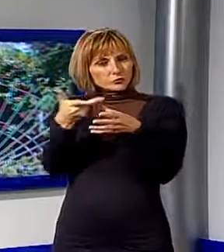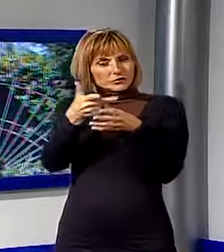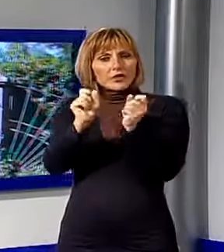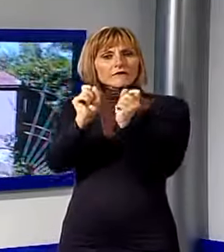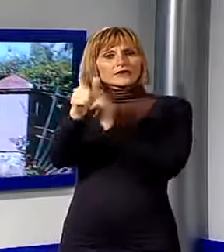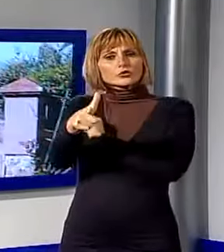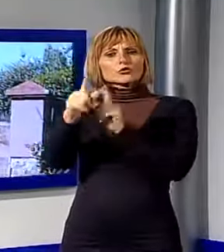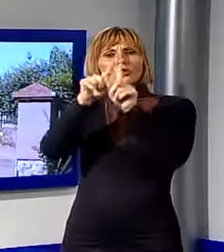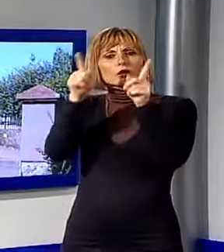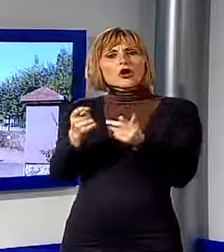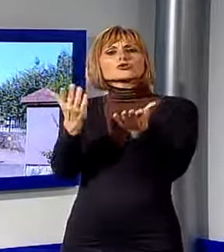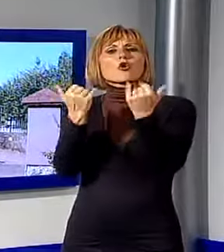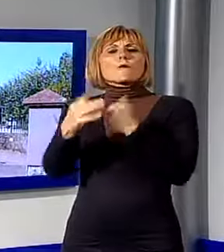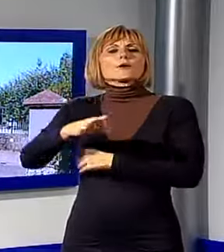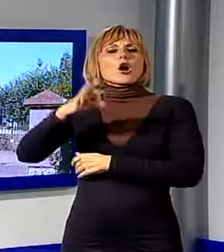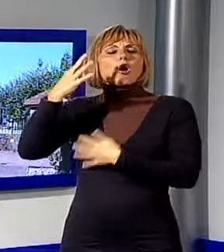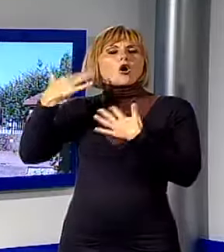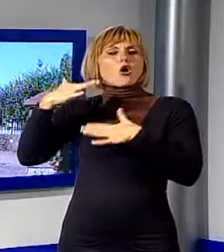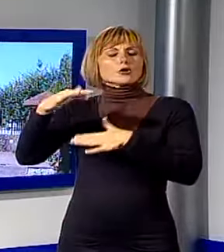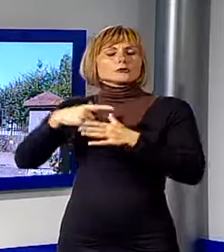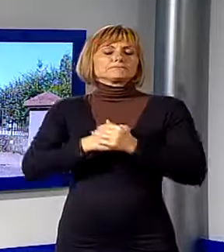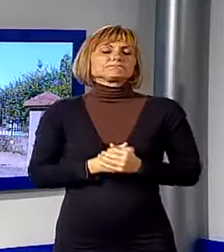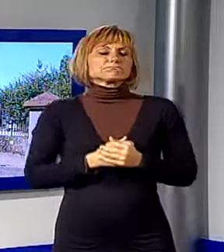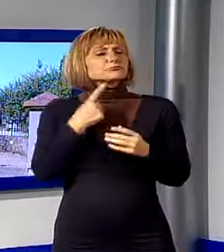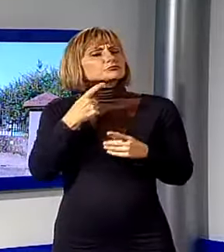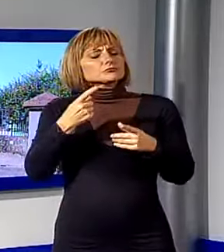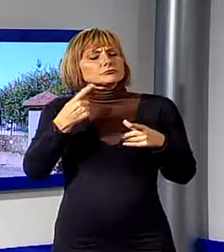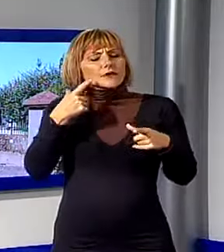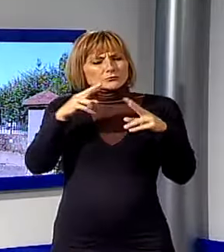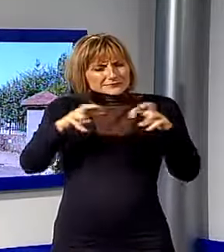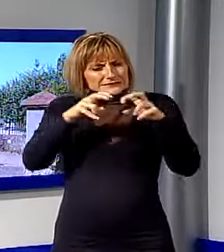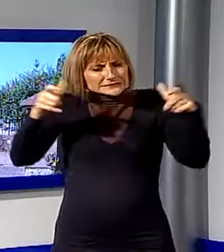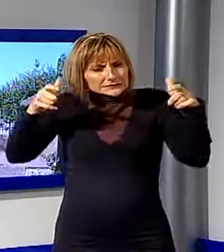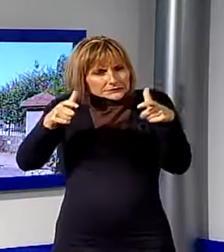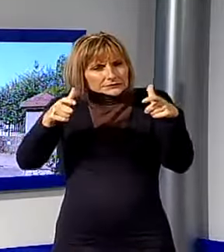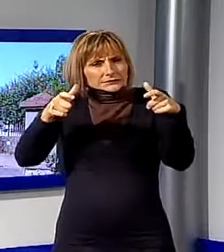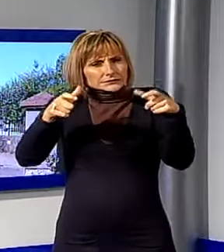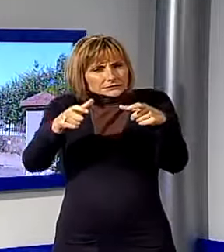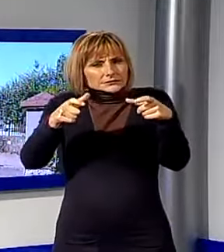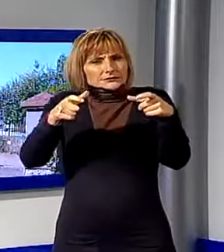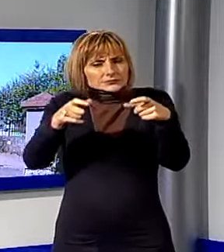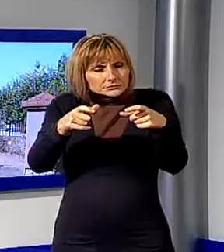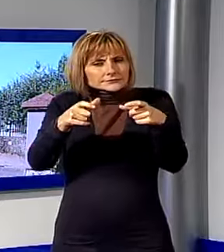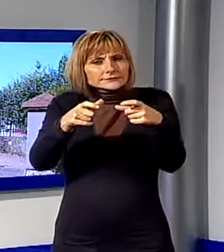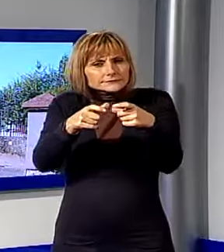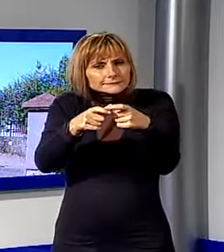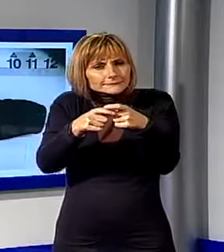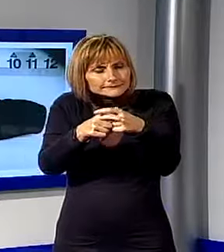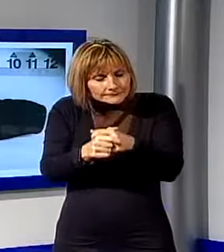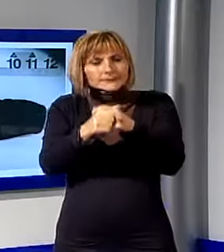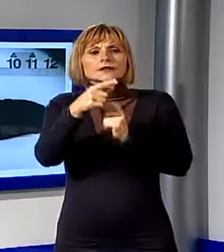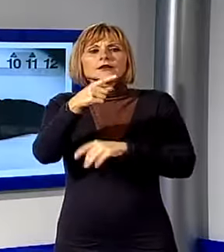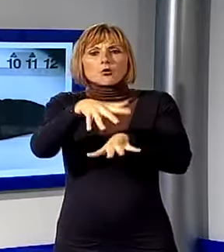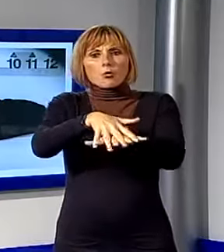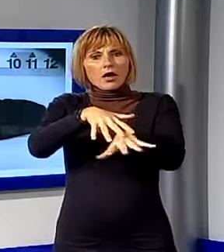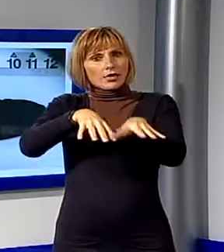della zona. Dopo aver ristretto il cerchio ad alcuni soggetti già dediti a furti e rapine, il DNA ha confermato la